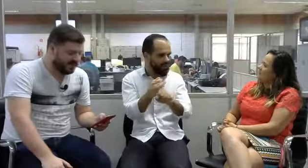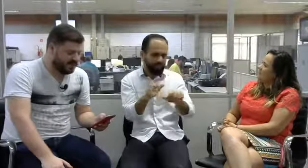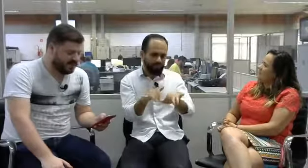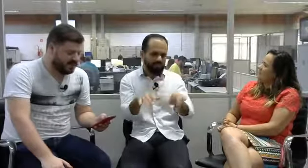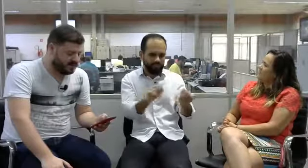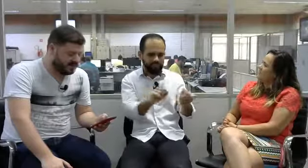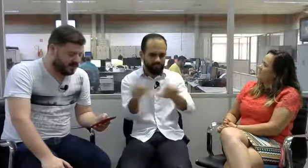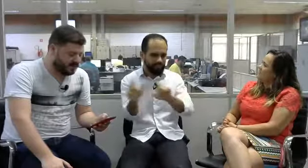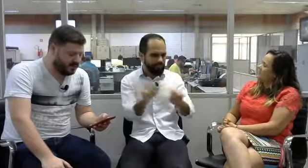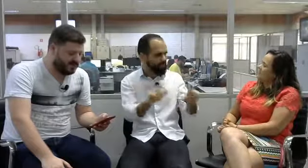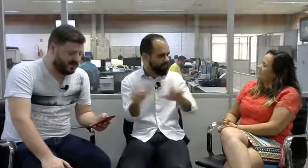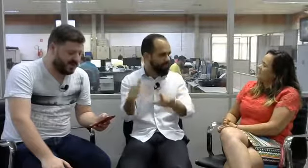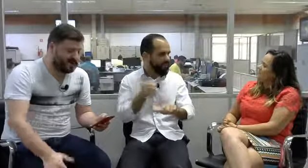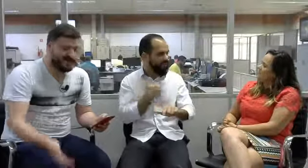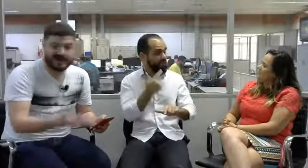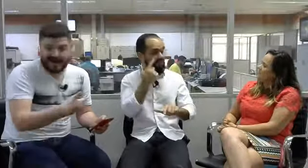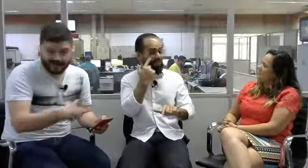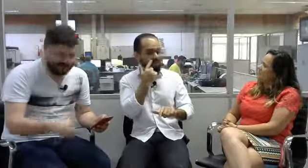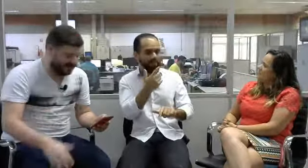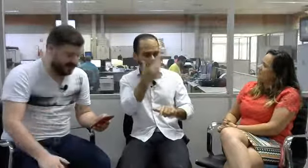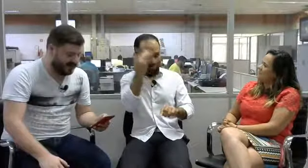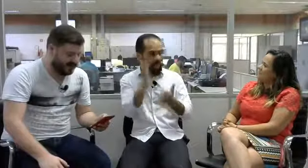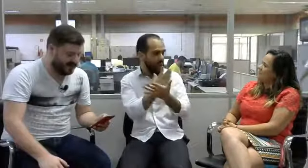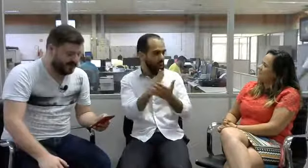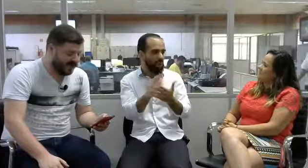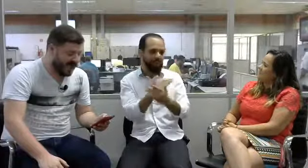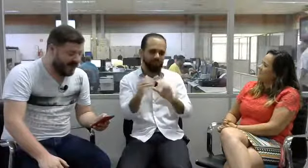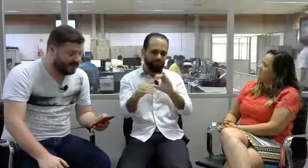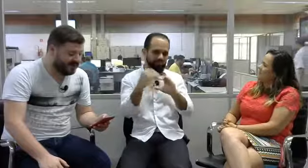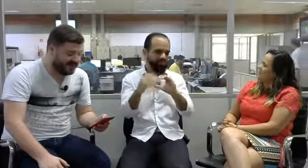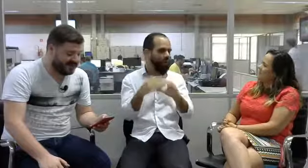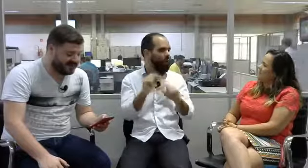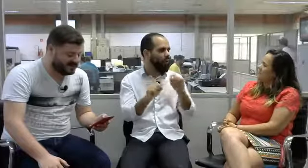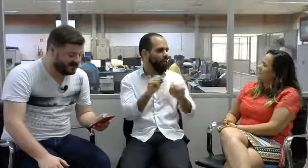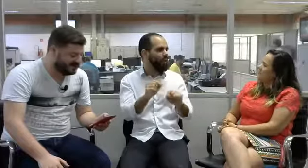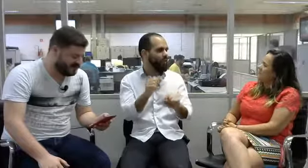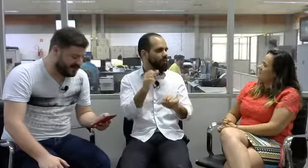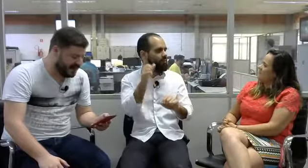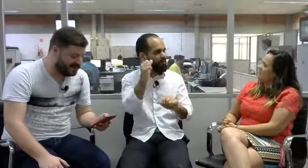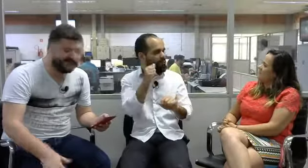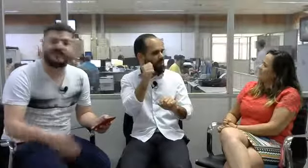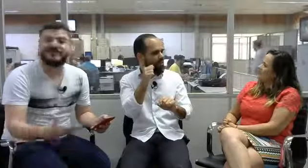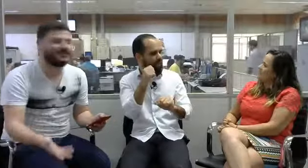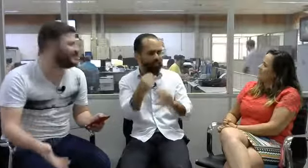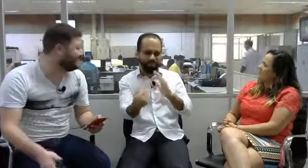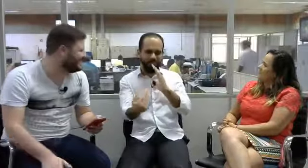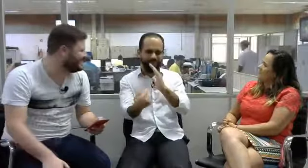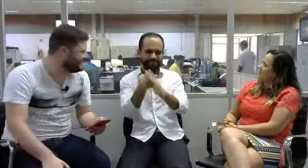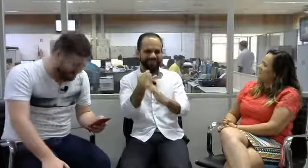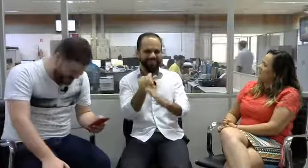nós temos aqui alguns recados. A Helda Romeira está dizendo para o Glaucio, professor, feliz em vê-lo.